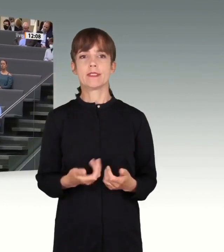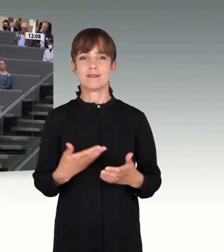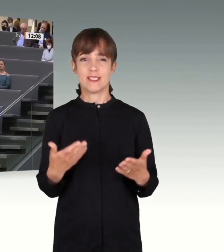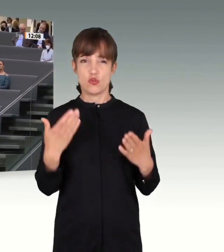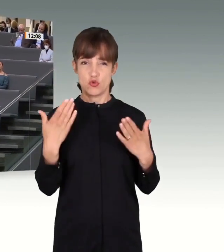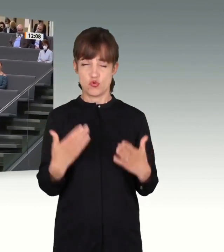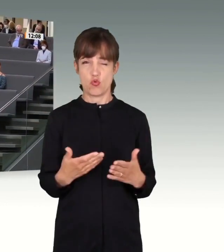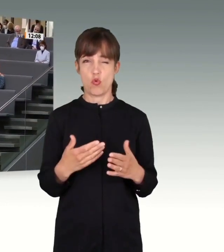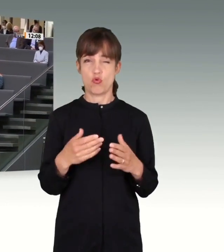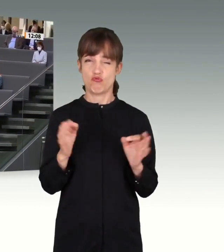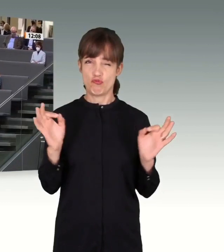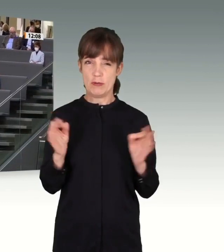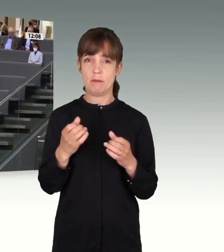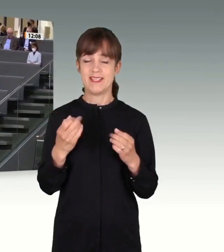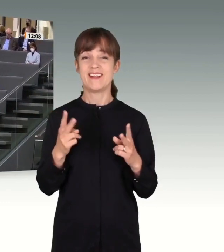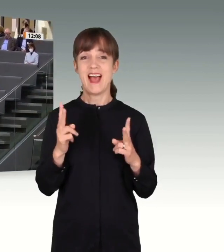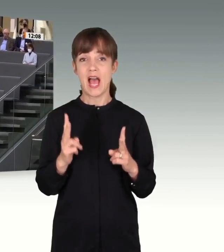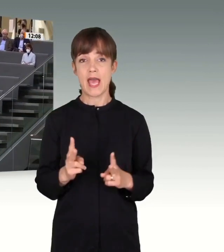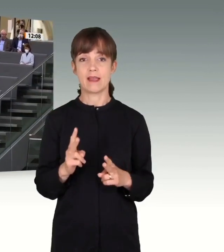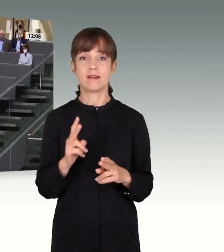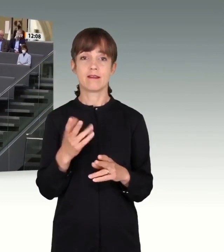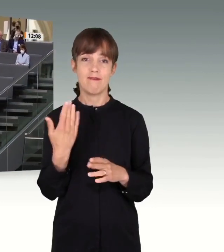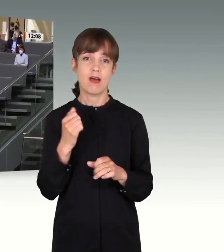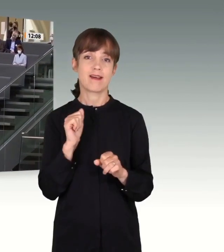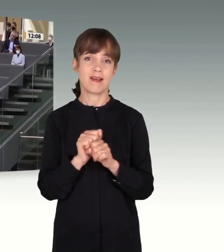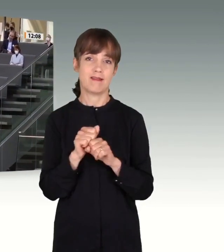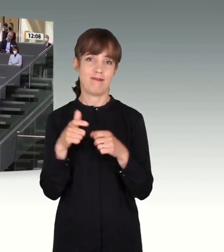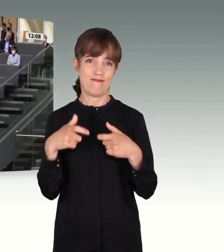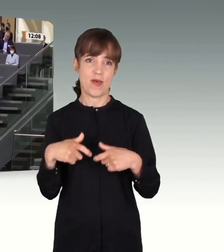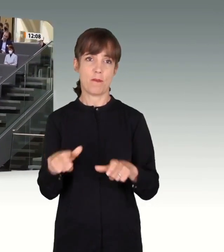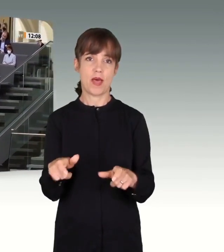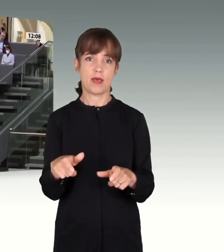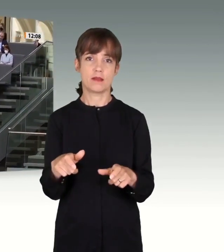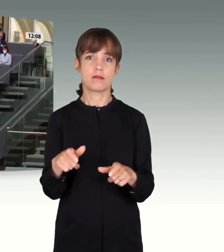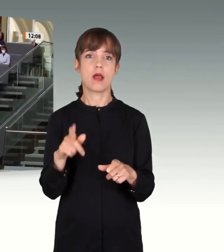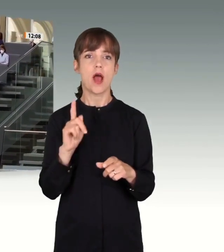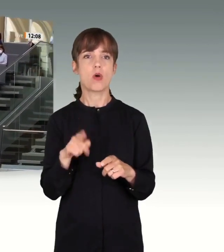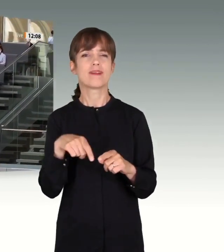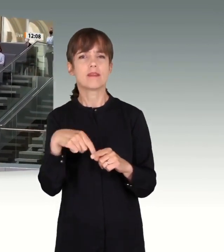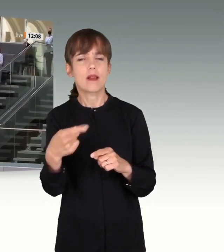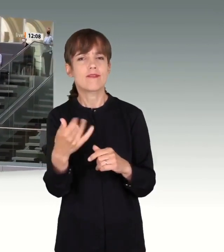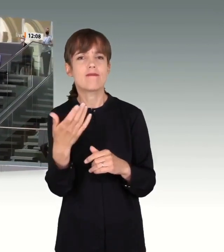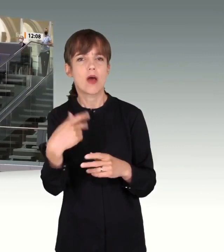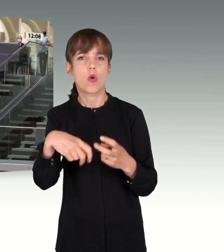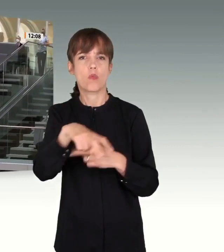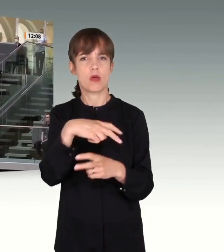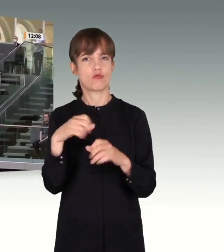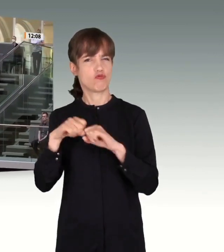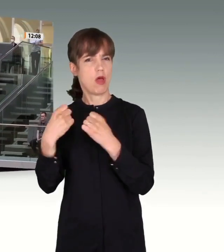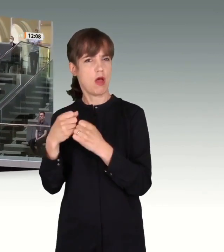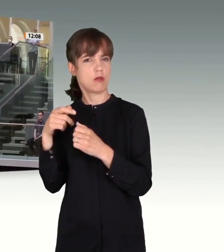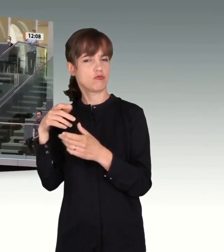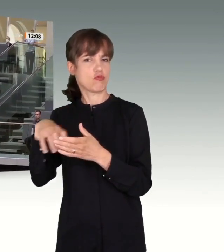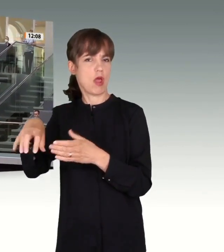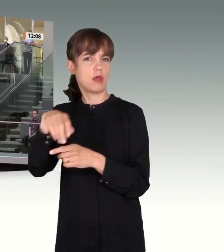Überprüfung der gesetzlichen Ausgestaltung unserer Sicherheitsagentur und der Betreuung und Entschädigung von Opfern und Hinterbliebenen geführt. Meine beiden